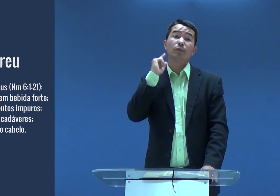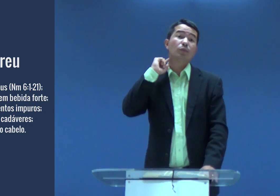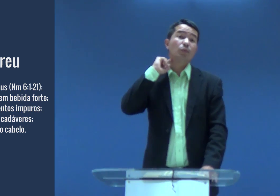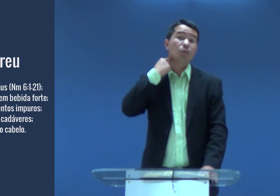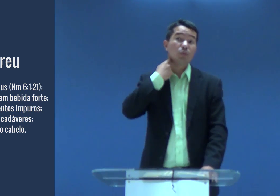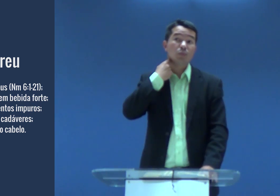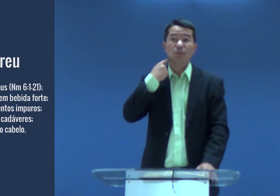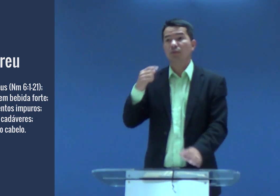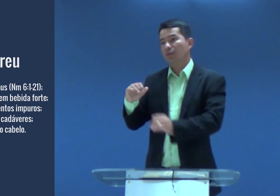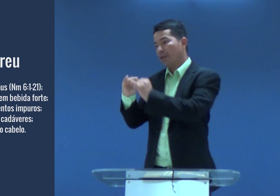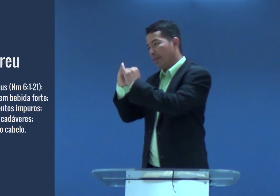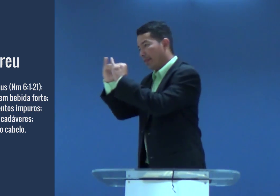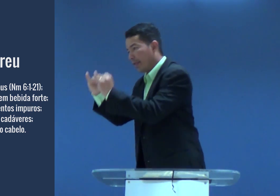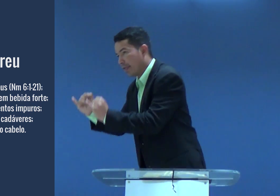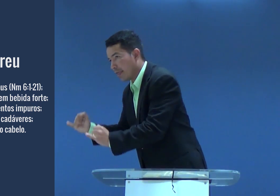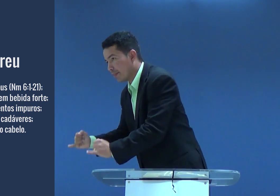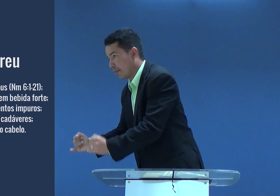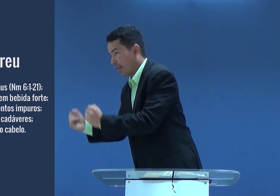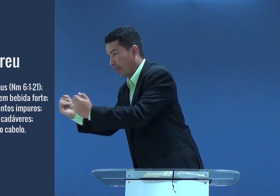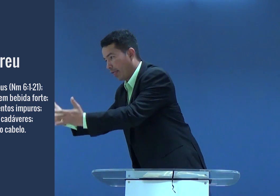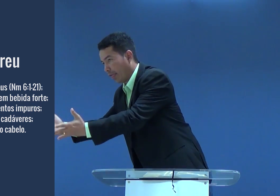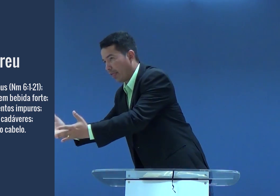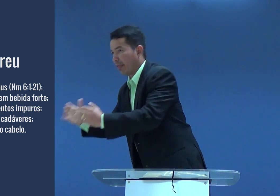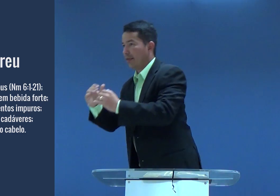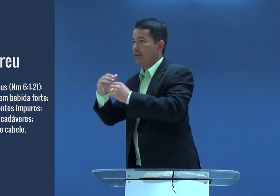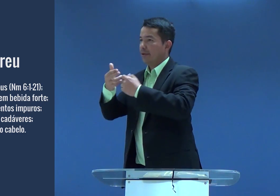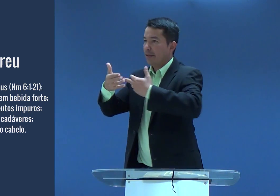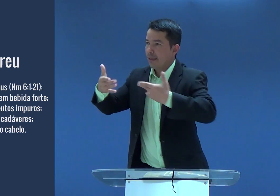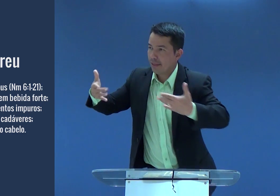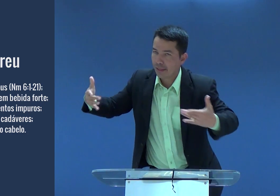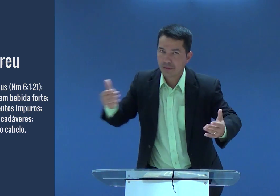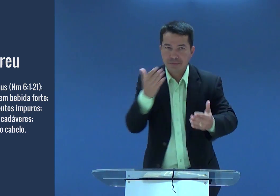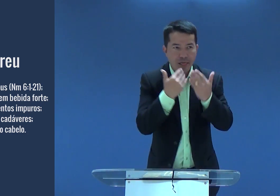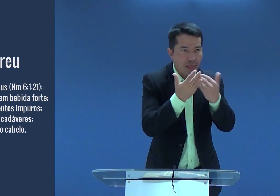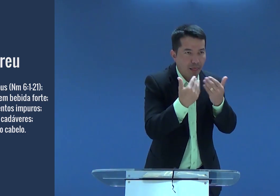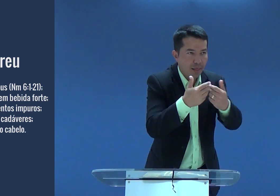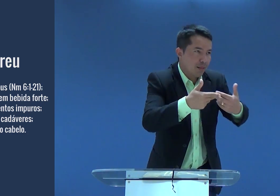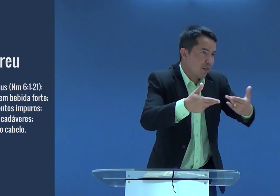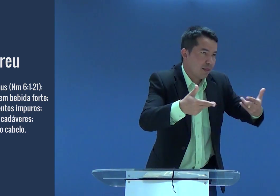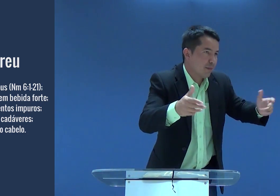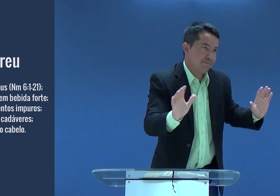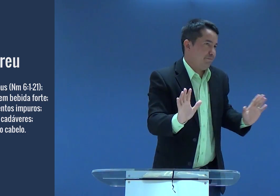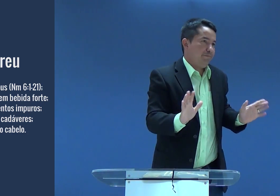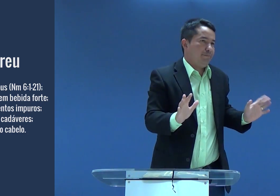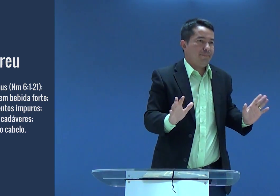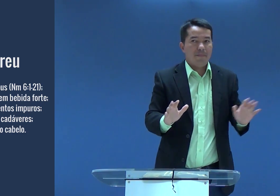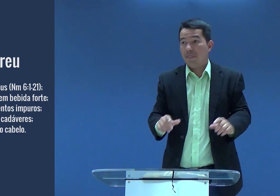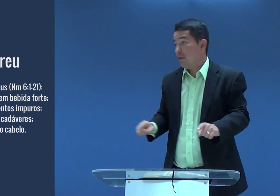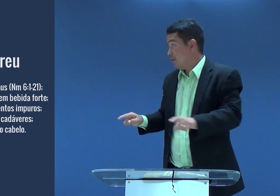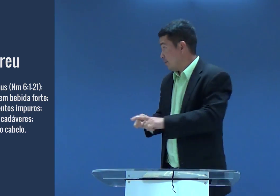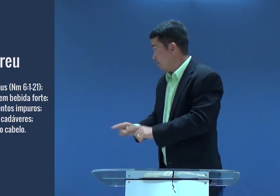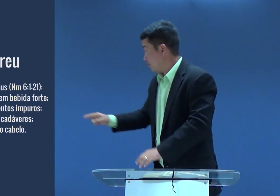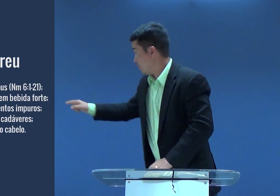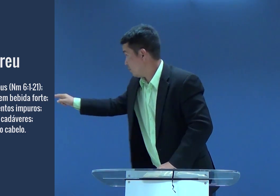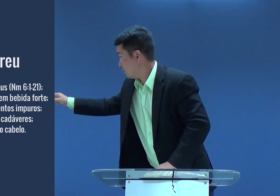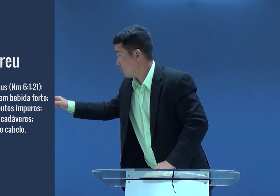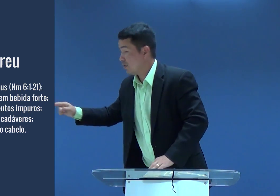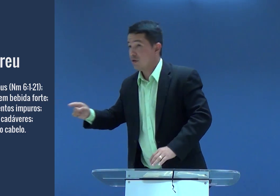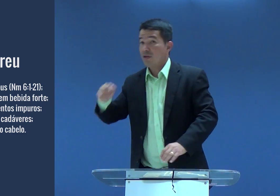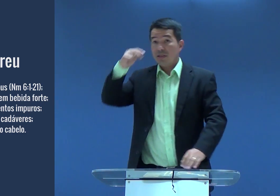não poderia comer alimentos impuros, nem idolatrar coisas ou coisas ou comidas, alimentos,